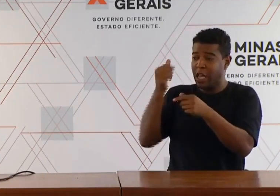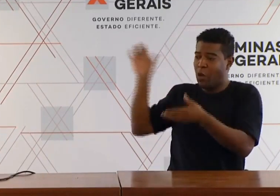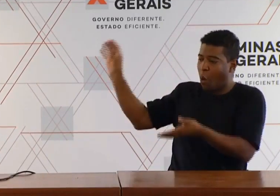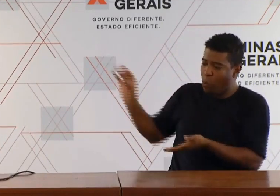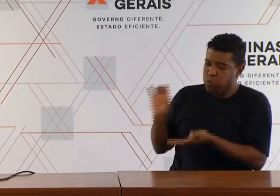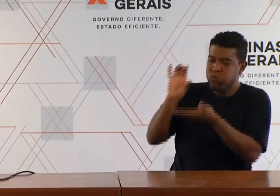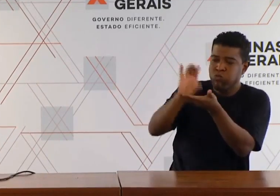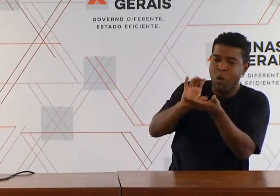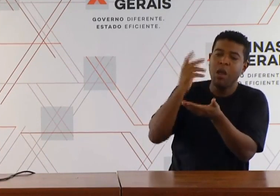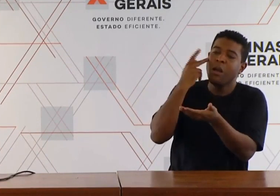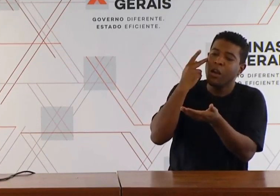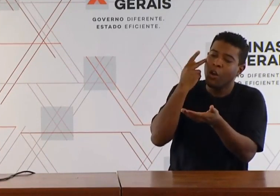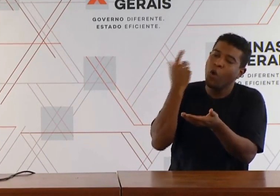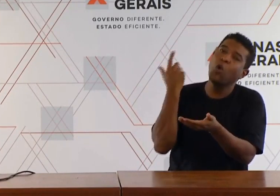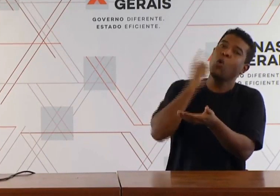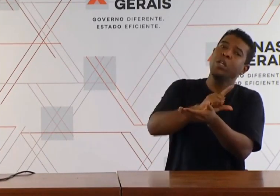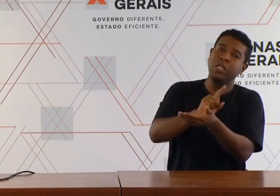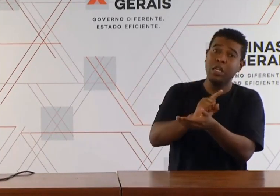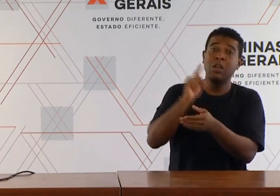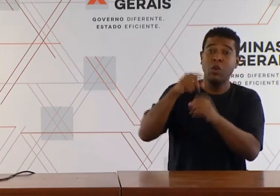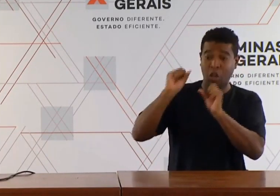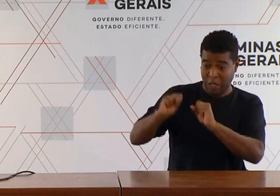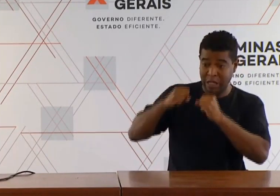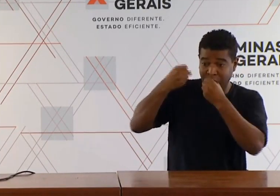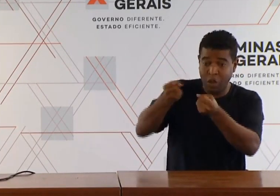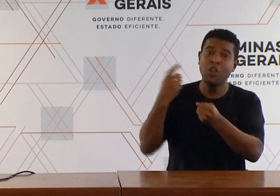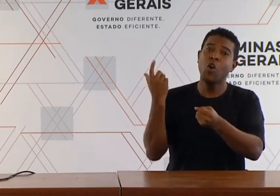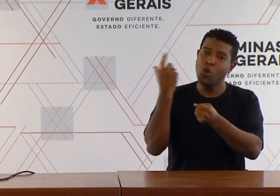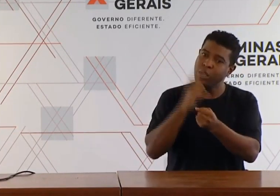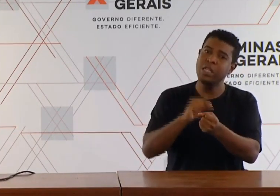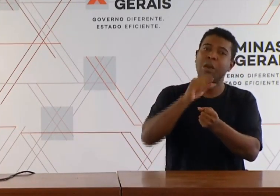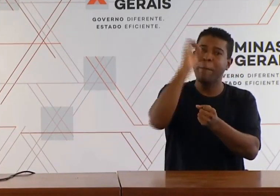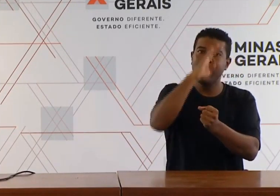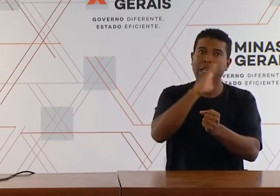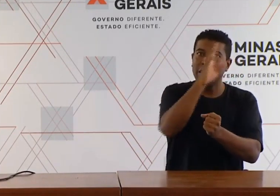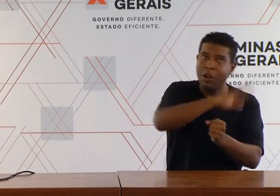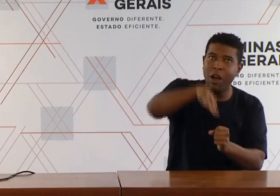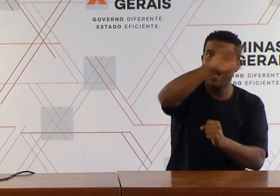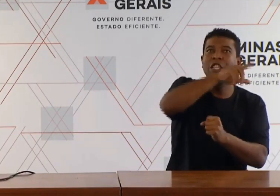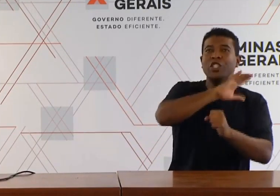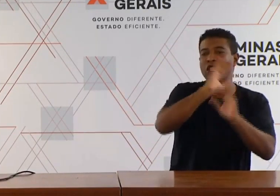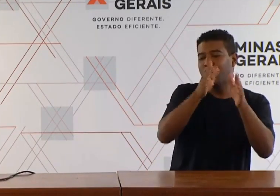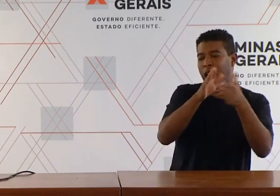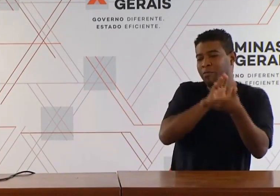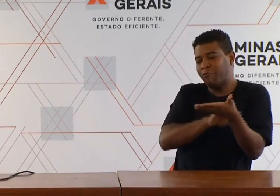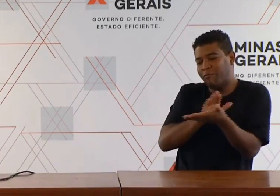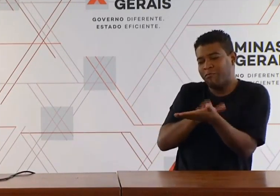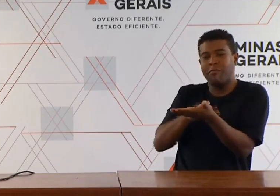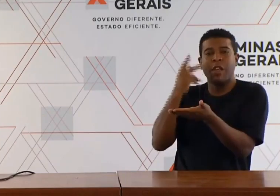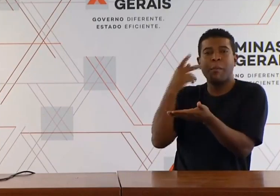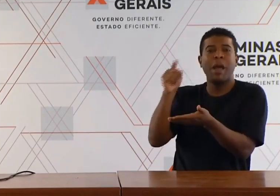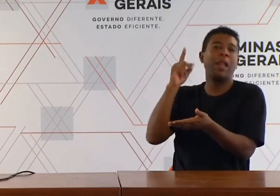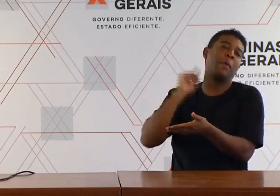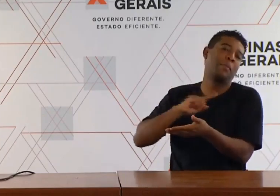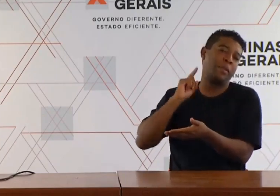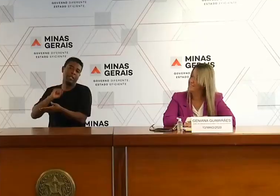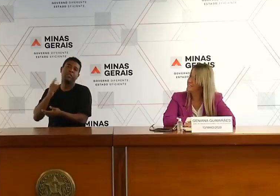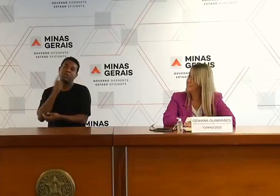o nosso modelo tem sido bastante elogiado nacionalmente. Acho que a gente vai conseguir ter bastante orgulho desse processo.